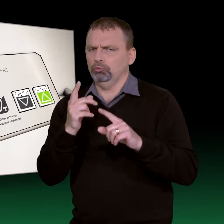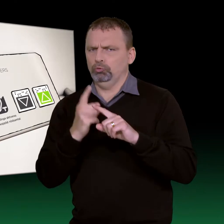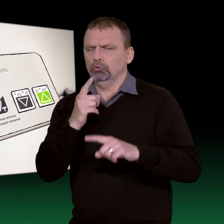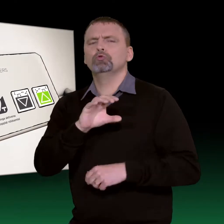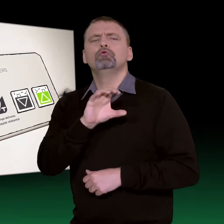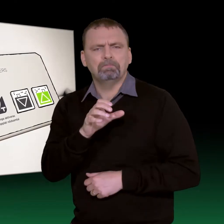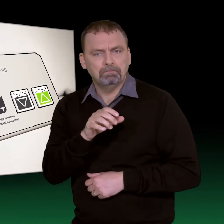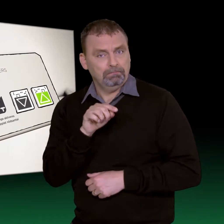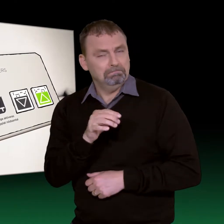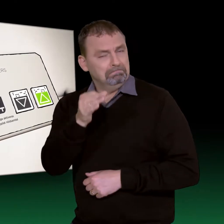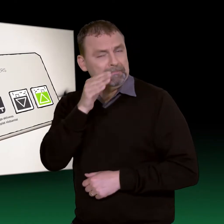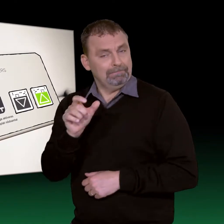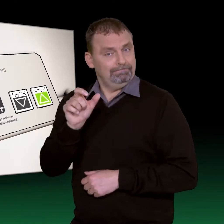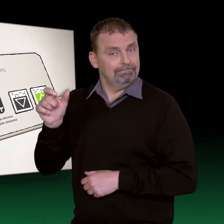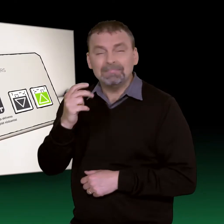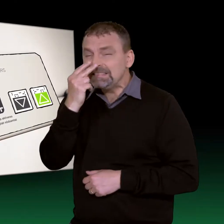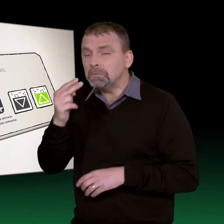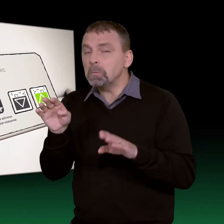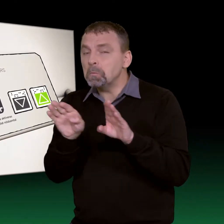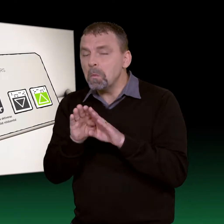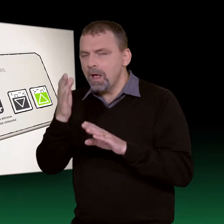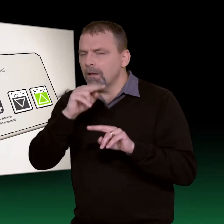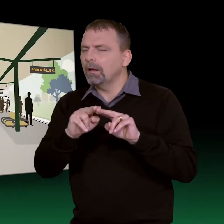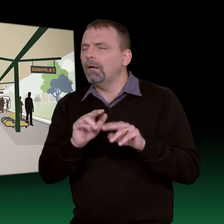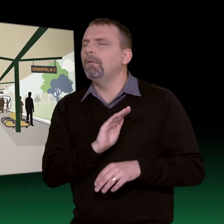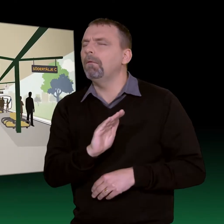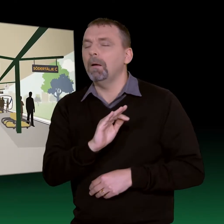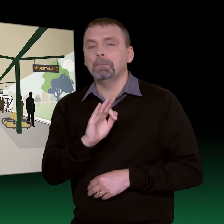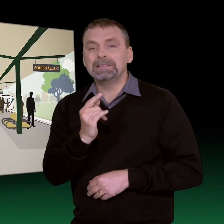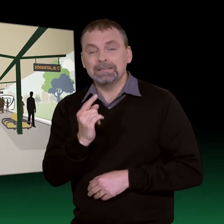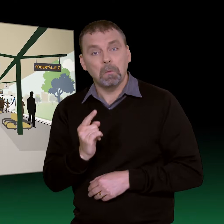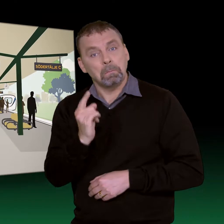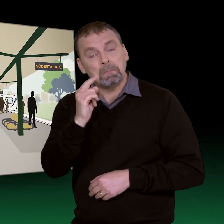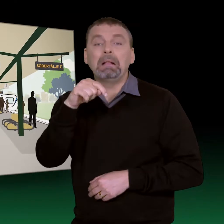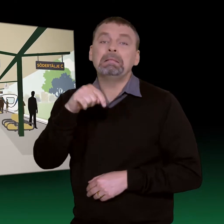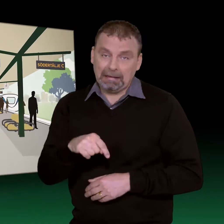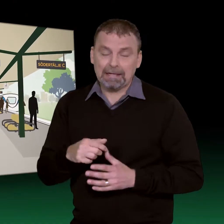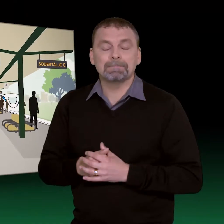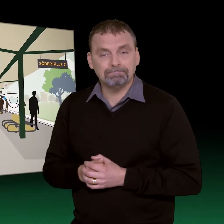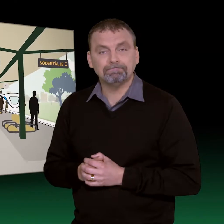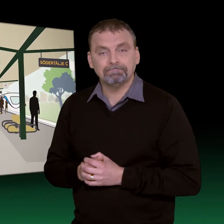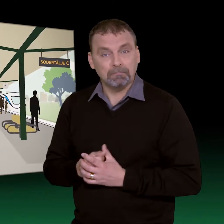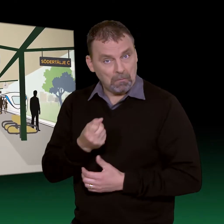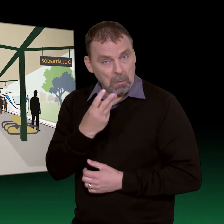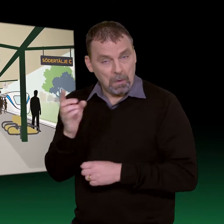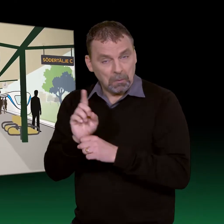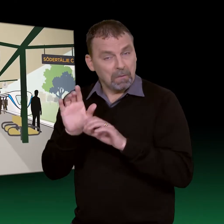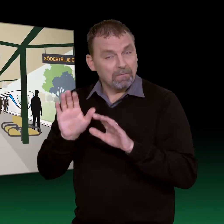uppåt eller neråt. Det är bra när man ser lite dåligt. Eftersom det är några minuter kvar tills pendeltåget kommer så